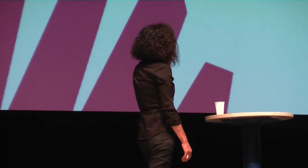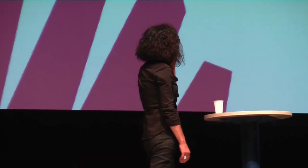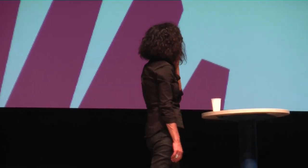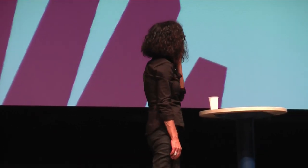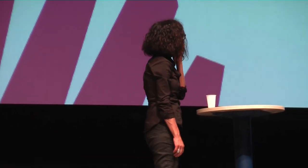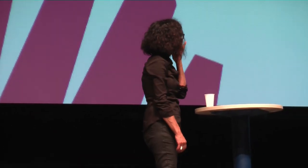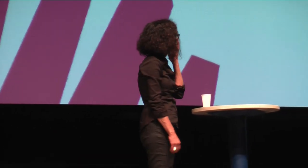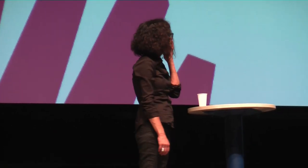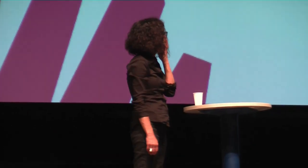Die nächste Folie bitte.